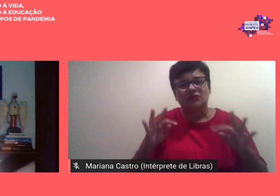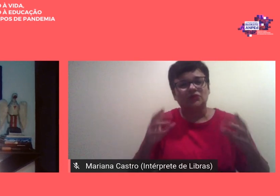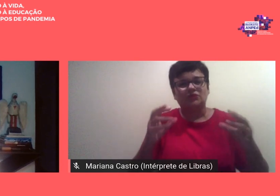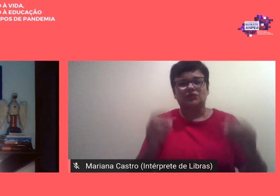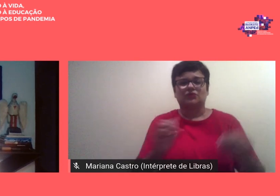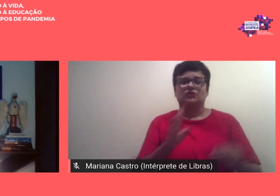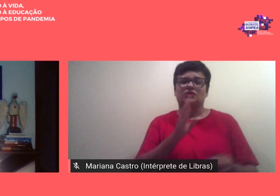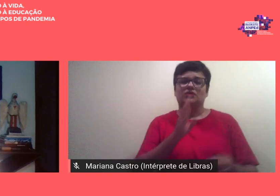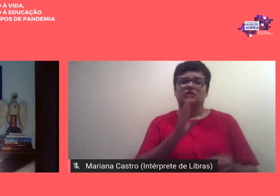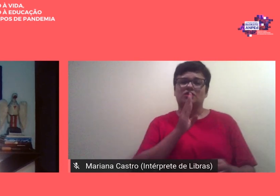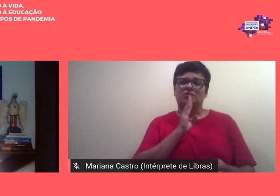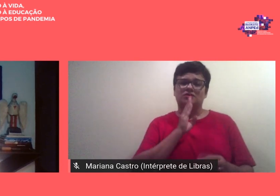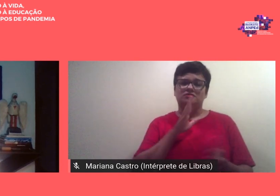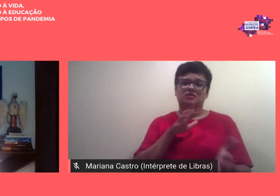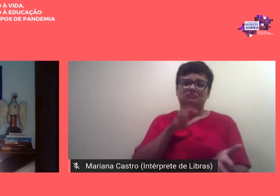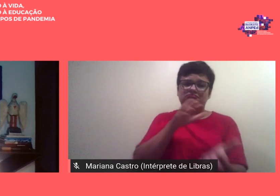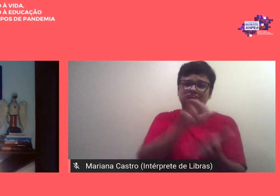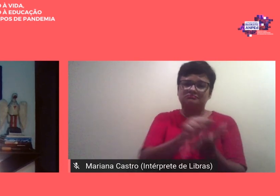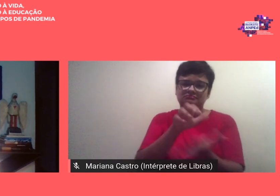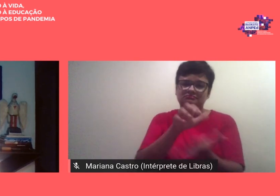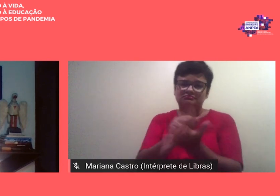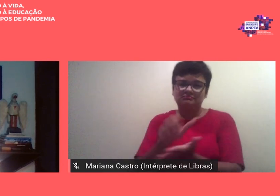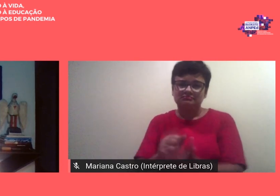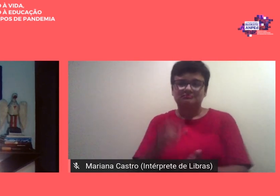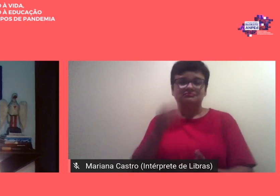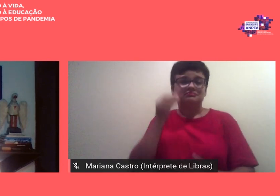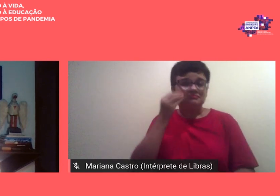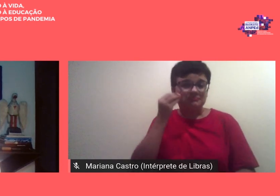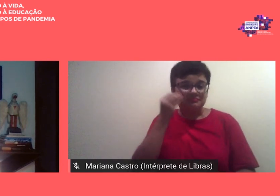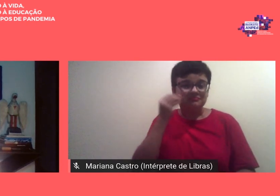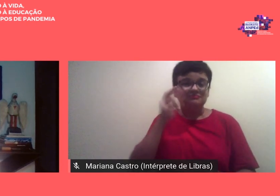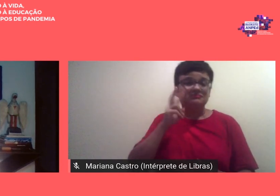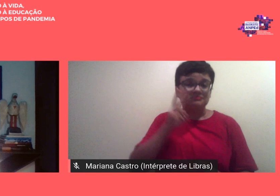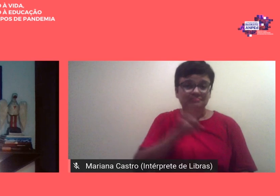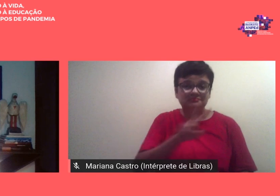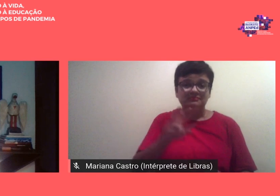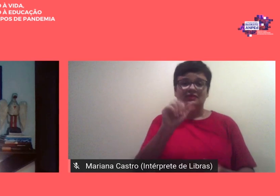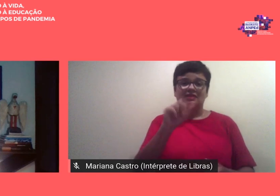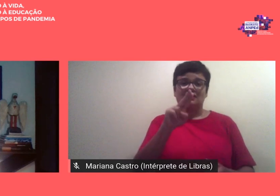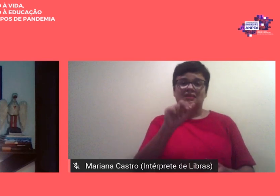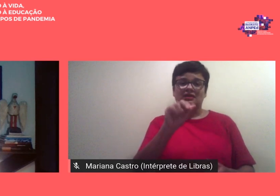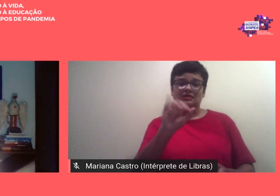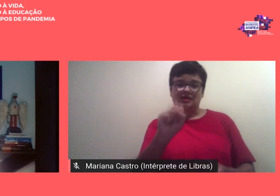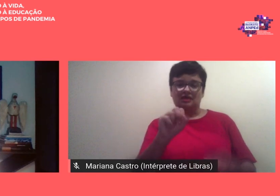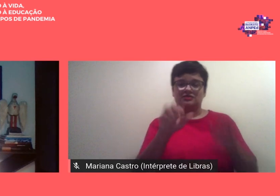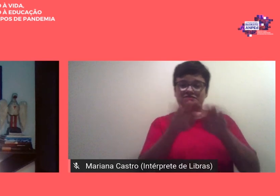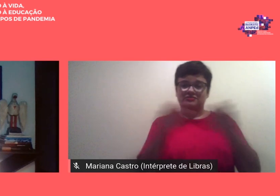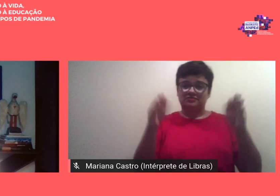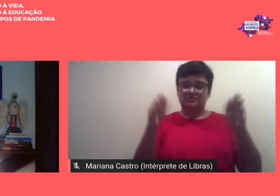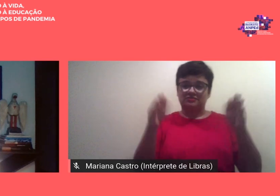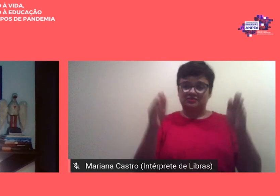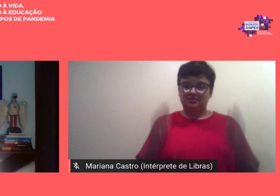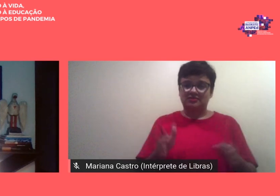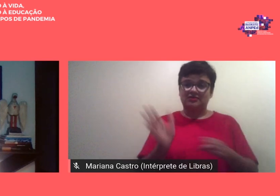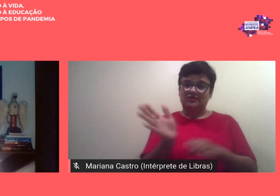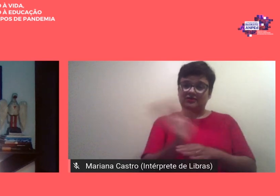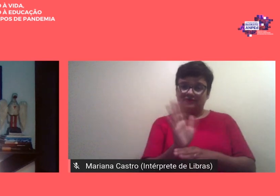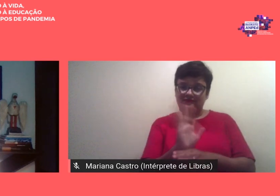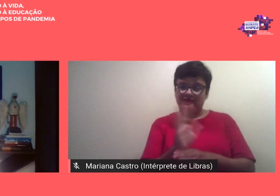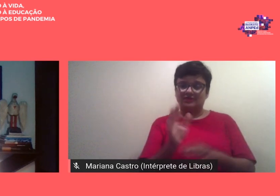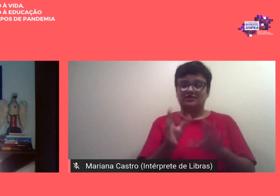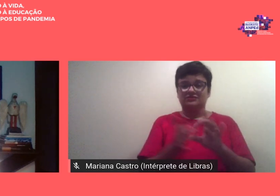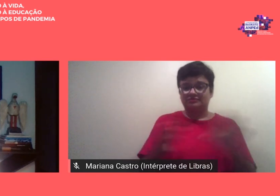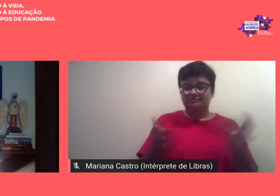os registros dessas experiências nos anais do evento e nos vídeos disponibilizados memória de